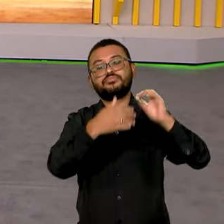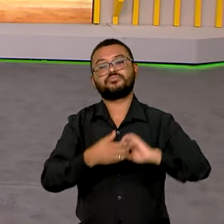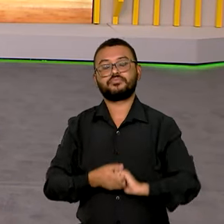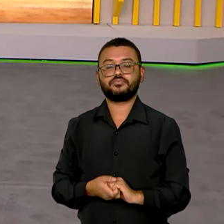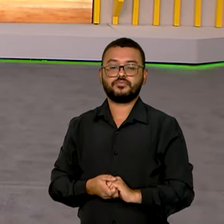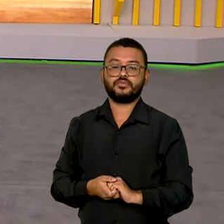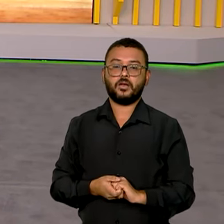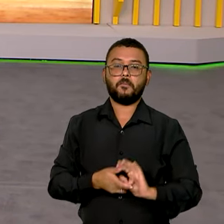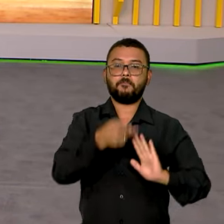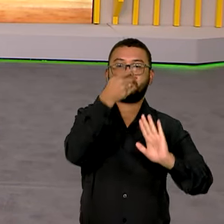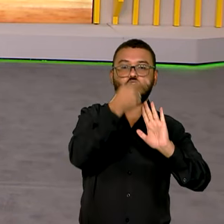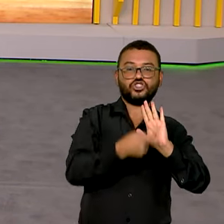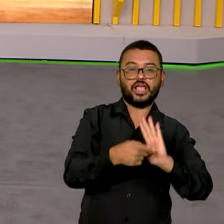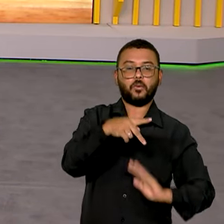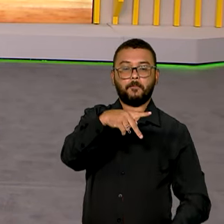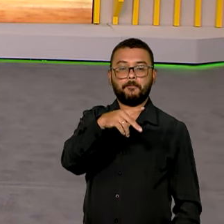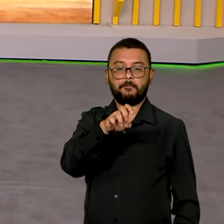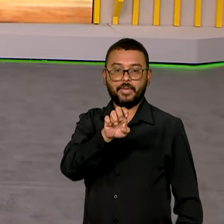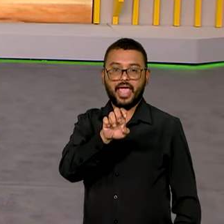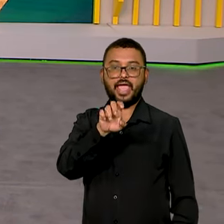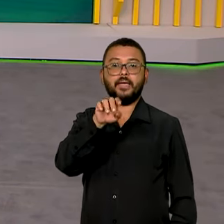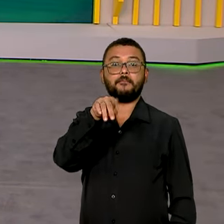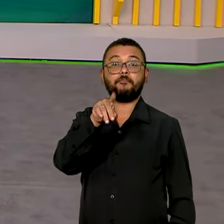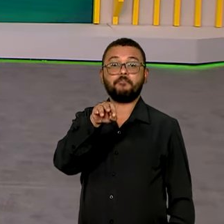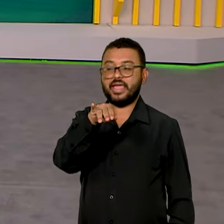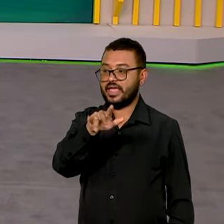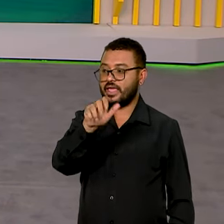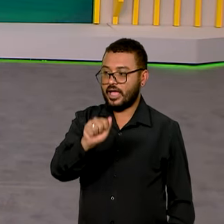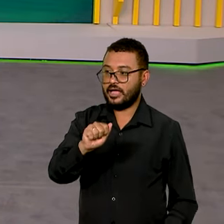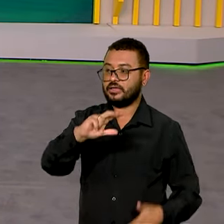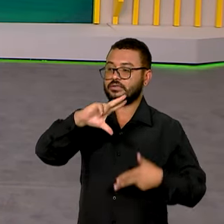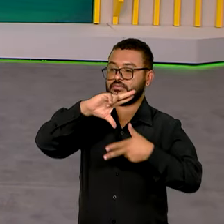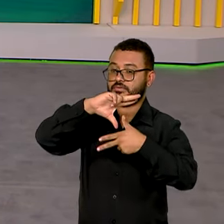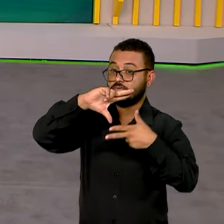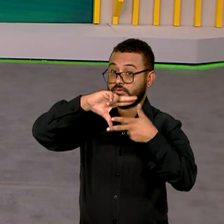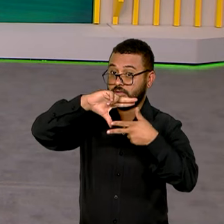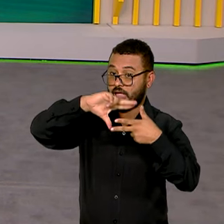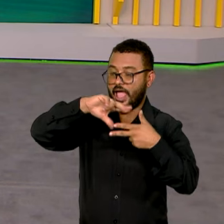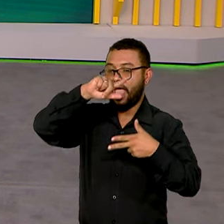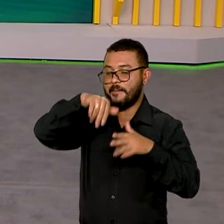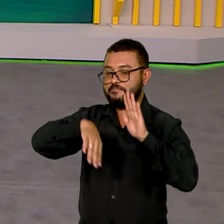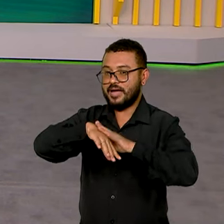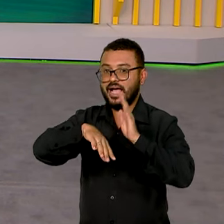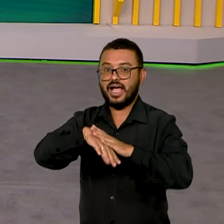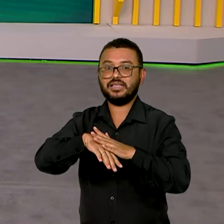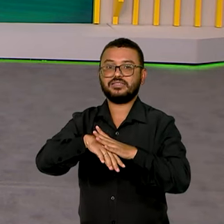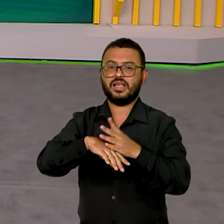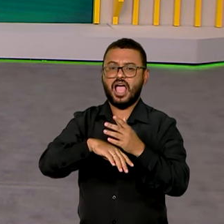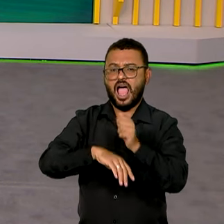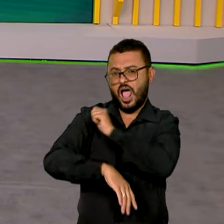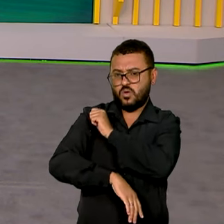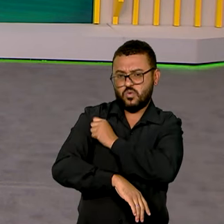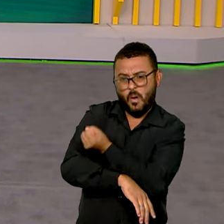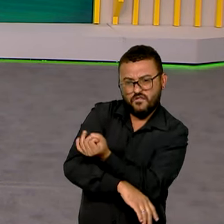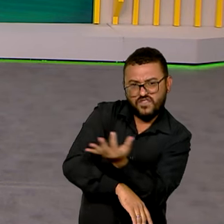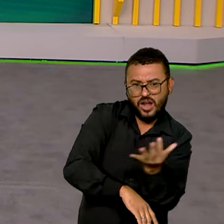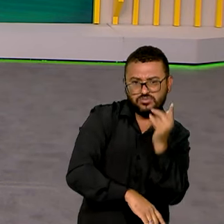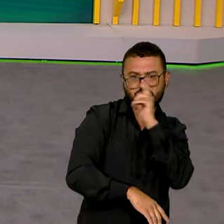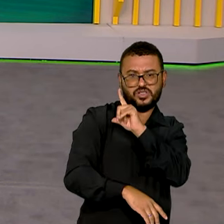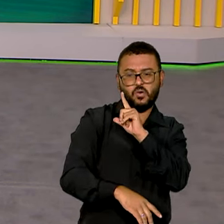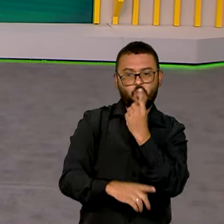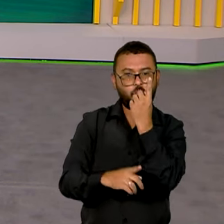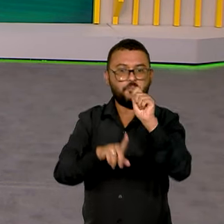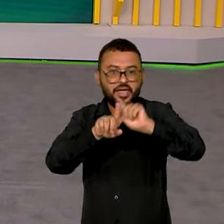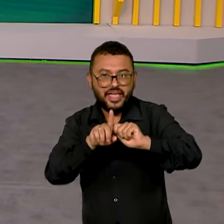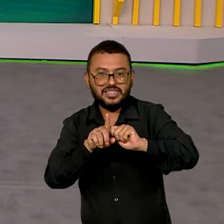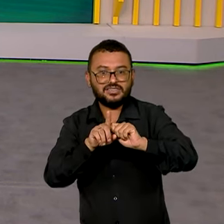O programa Pé de Meia já conta com mais de 2 milhões de estudantes do ensino médio beneficiados em seu primeiro mês